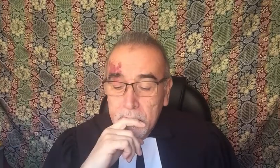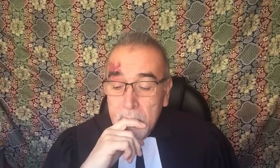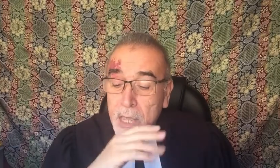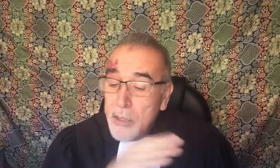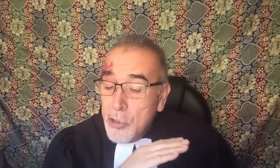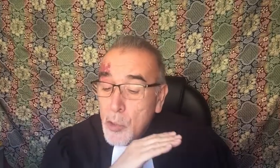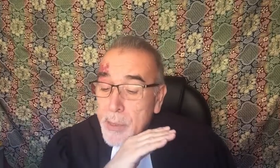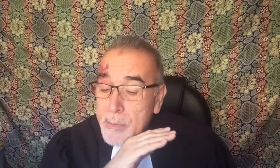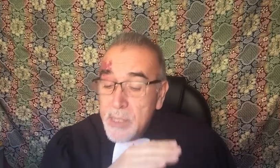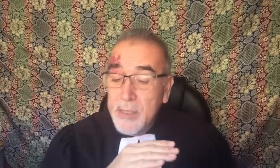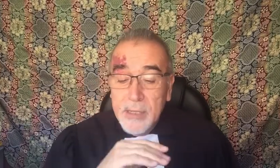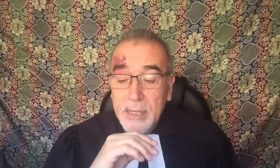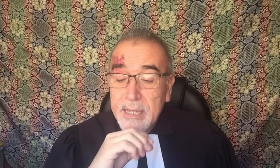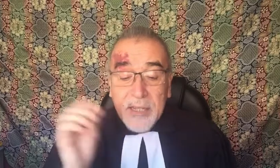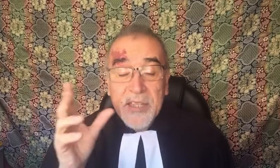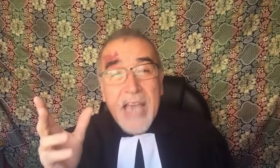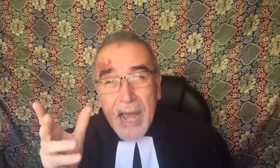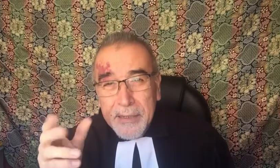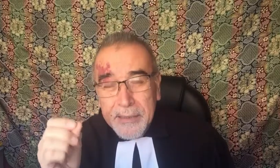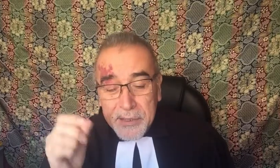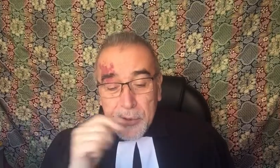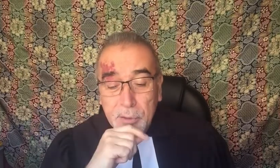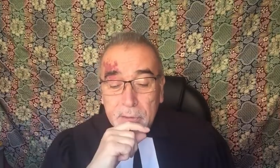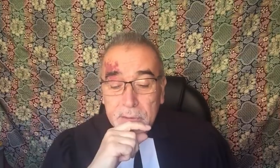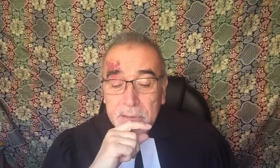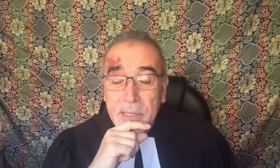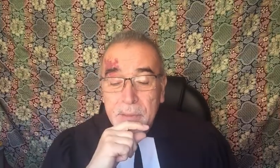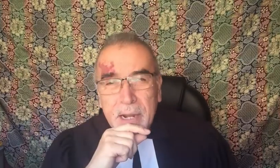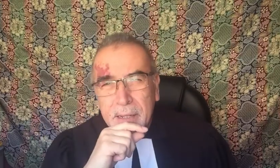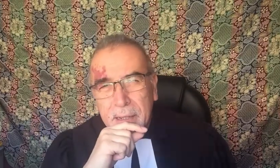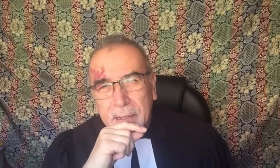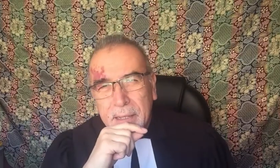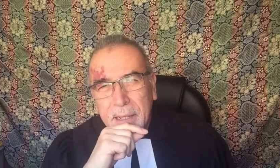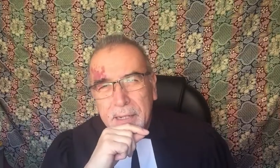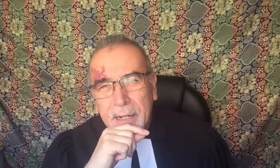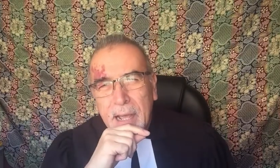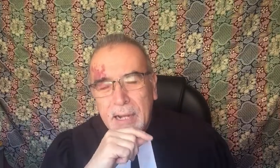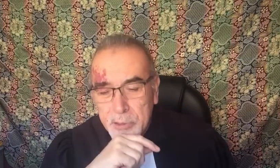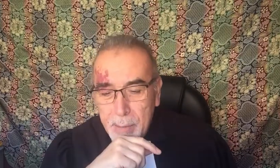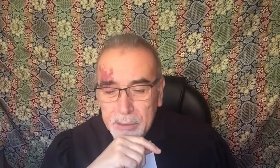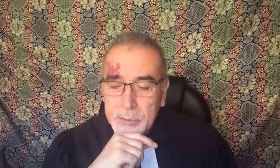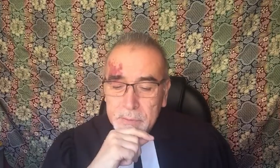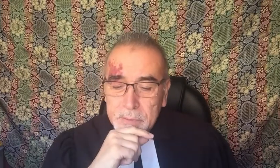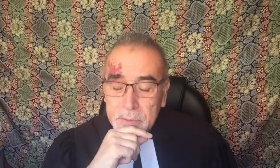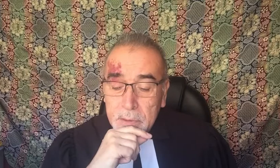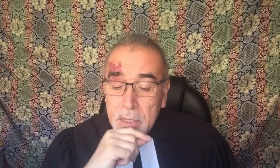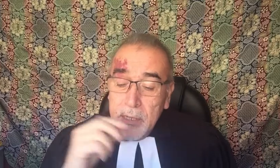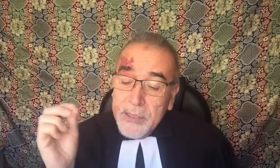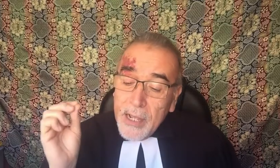Ellos no permiten que esta señal del Señor se pierda en el anonimato. Les da la